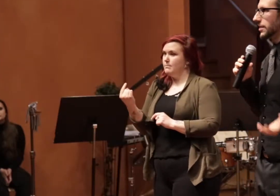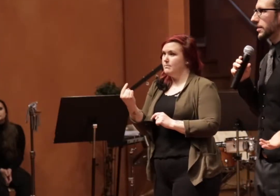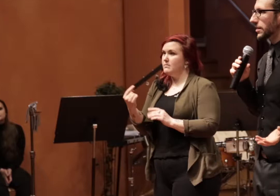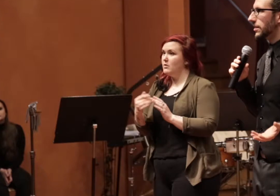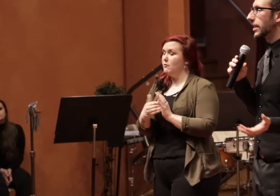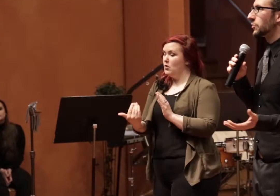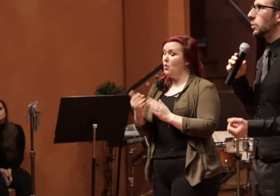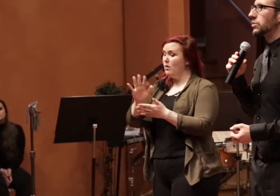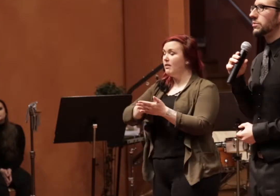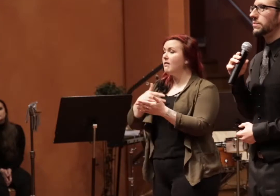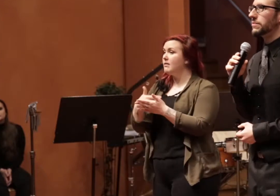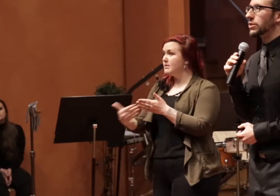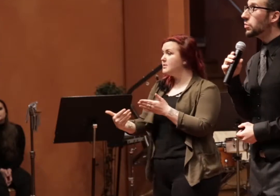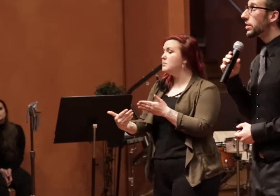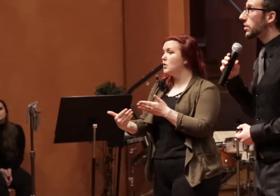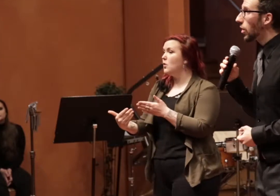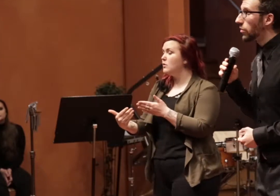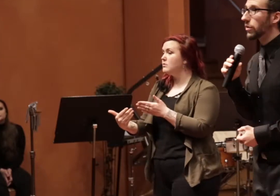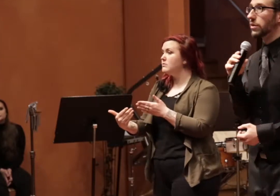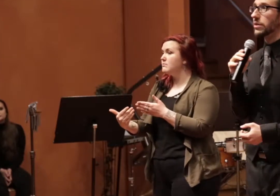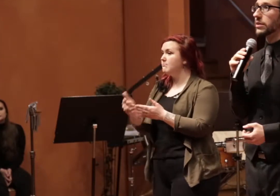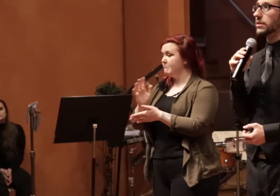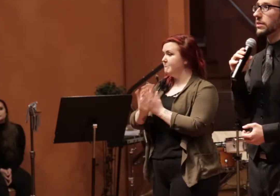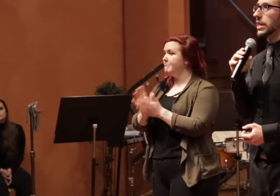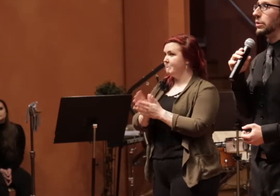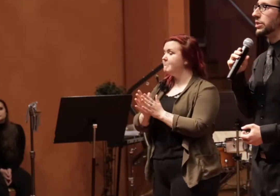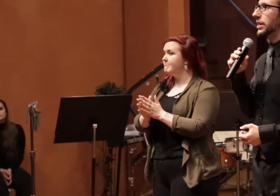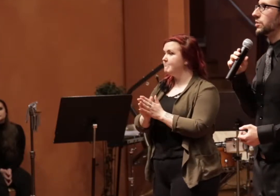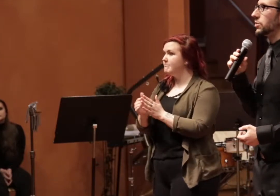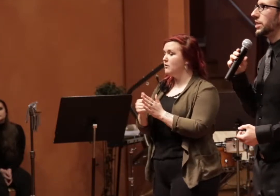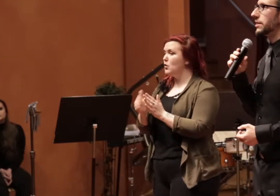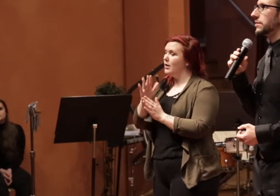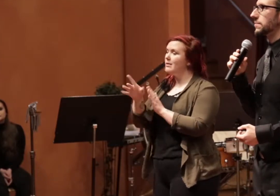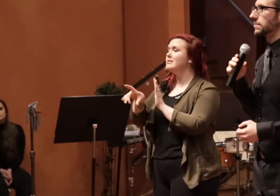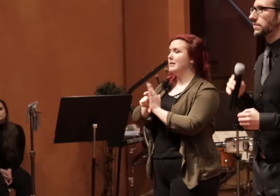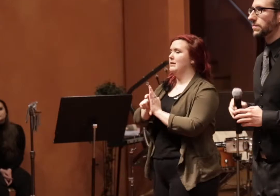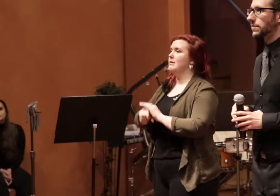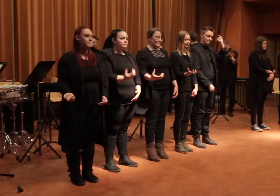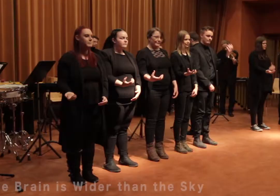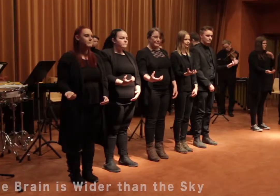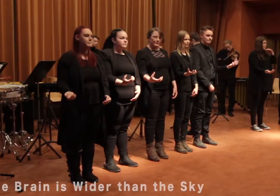teckenspråksversionen av Emily Dickinsons dikt.